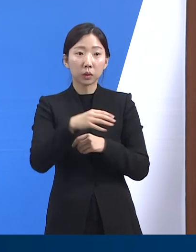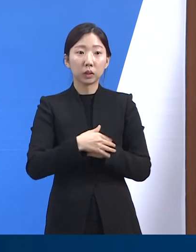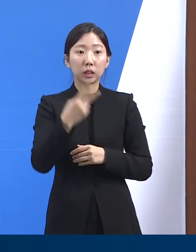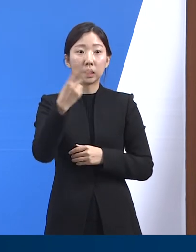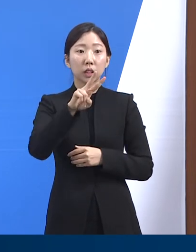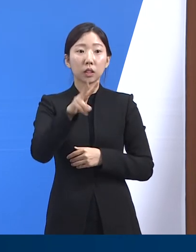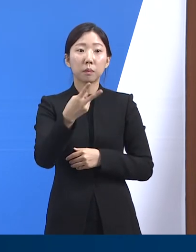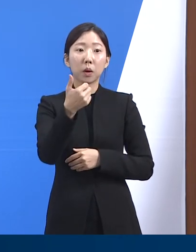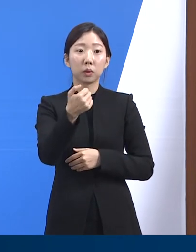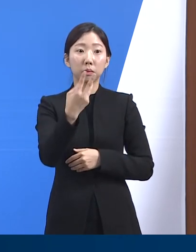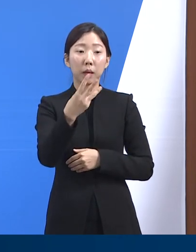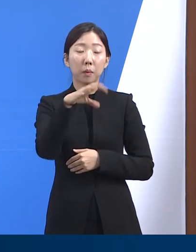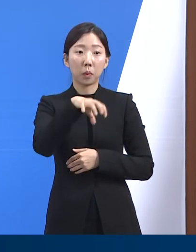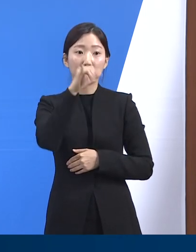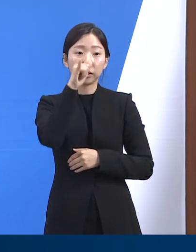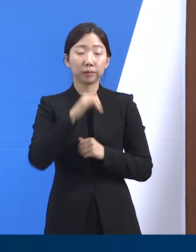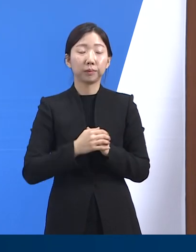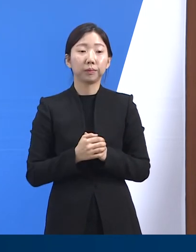,253개소입니다.